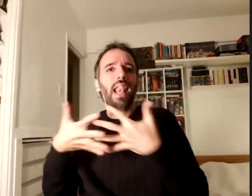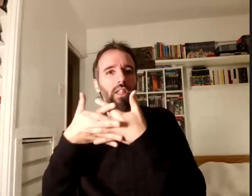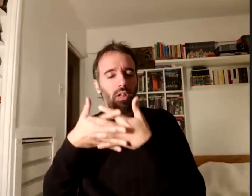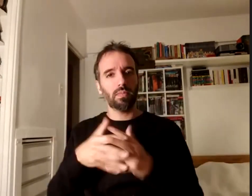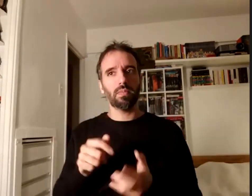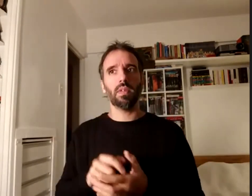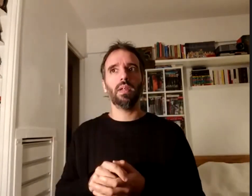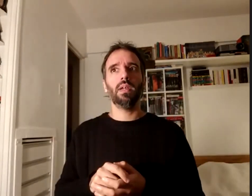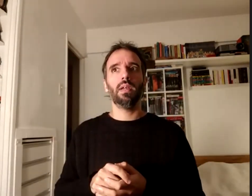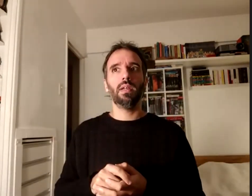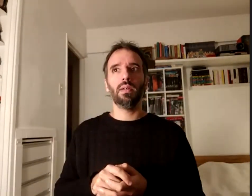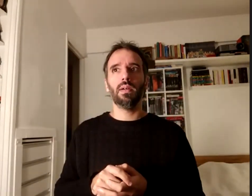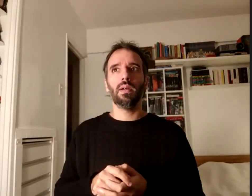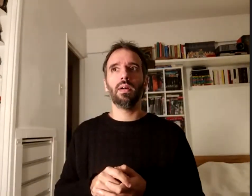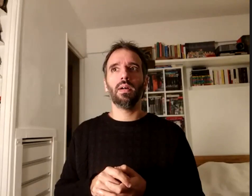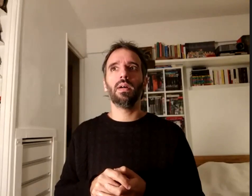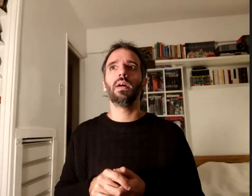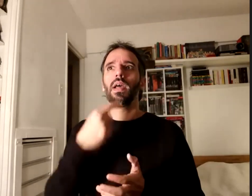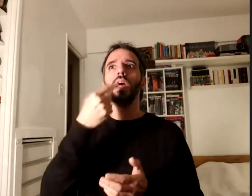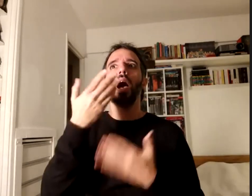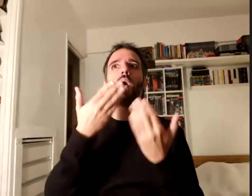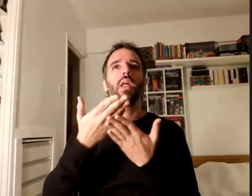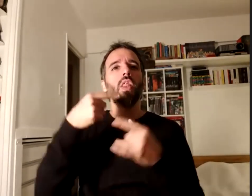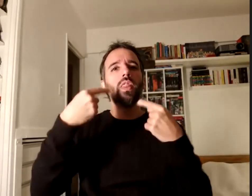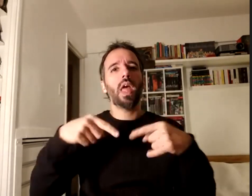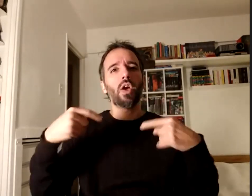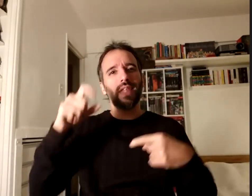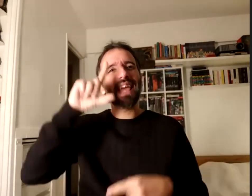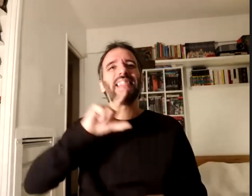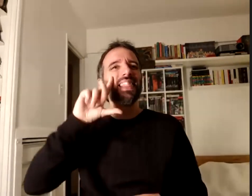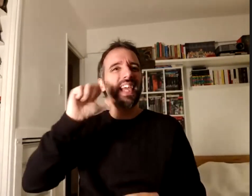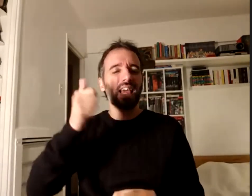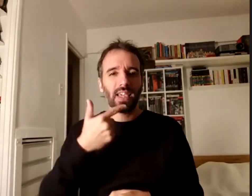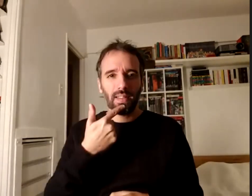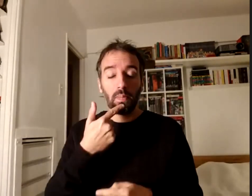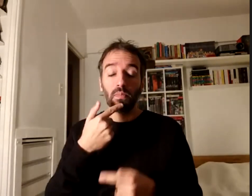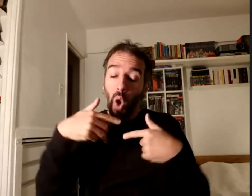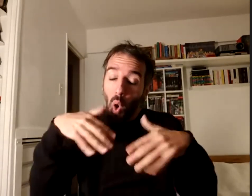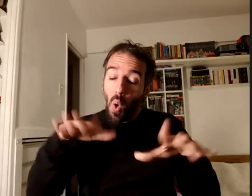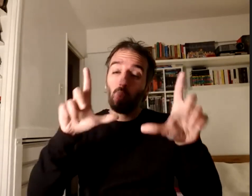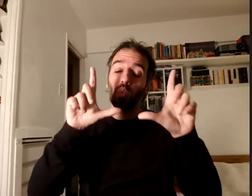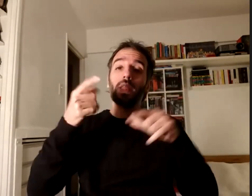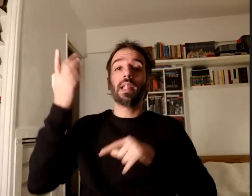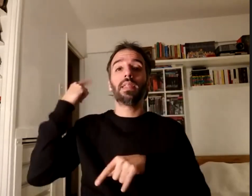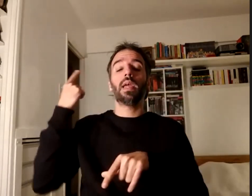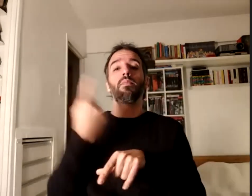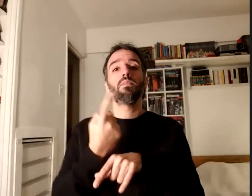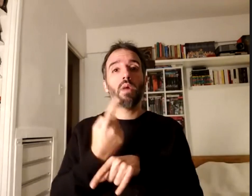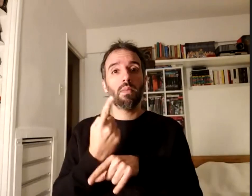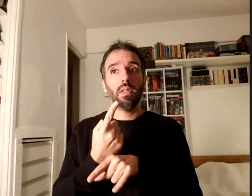estamos hablando de cosas éticas por suerte en aquel momento no usaba respirador así que